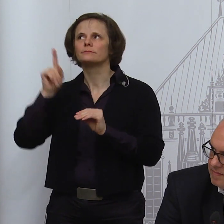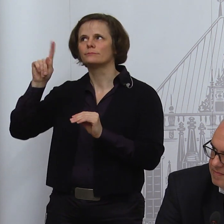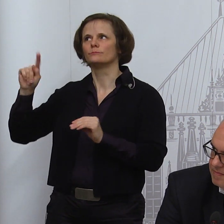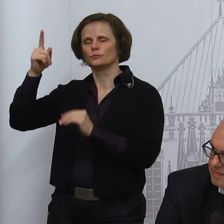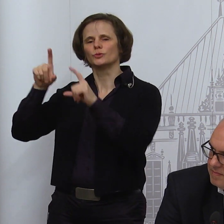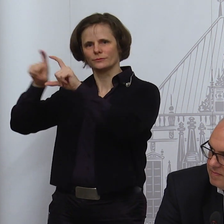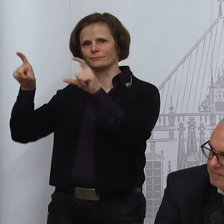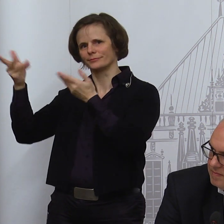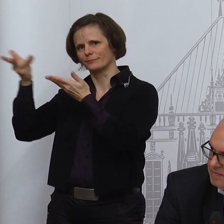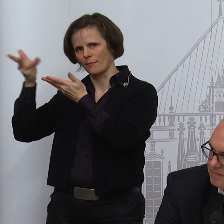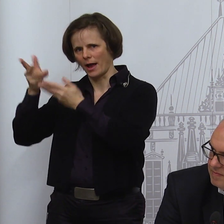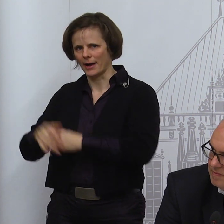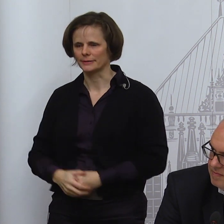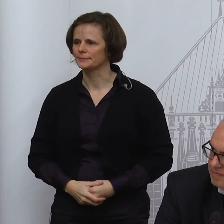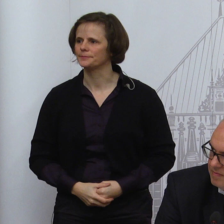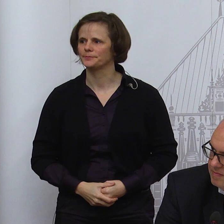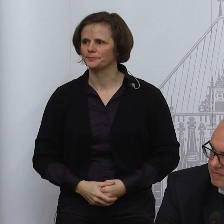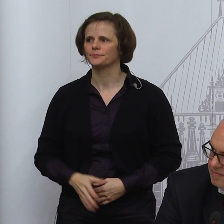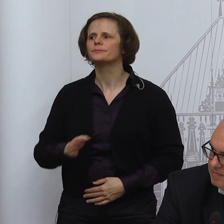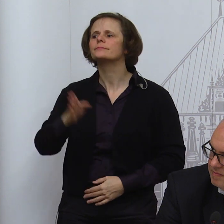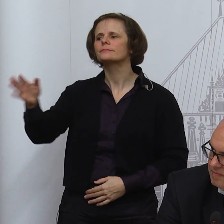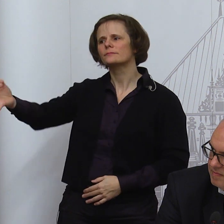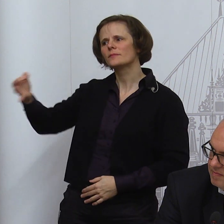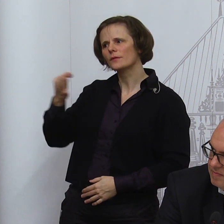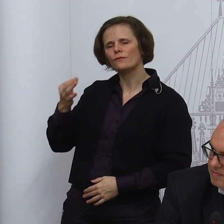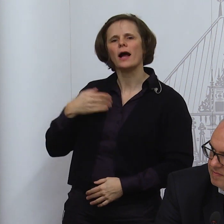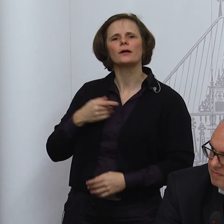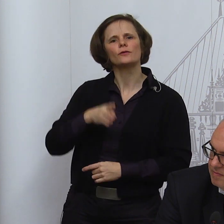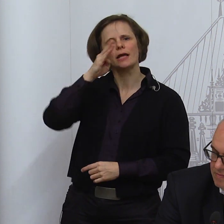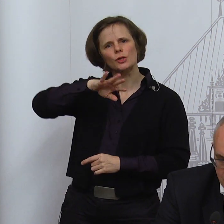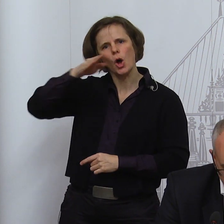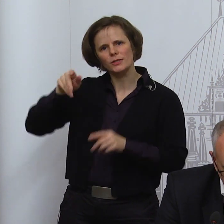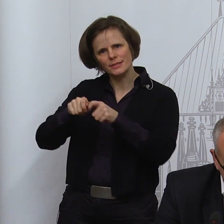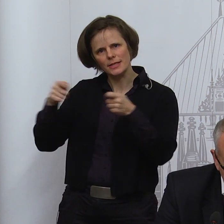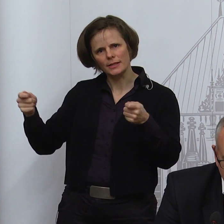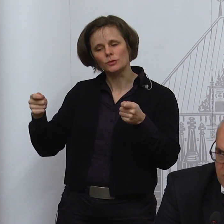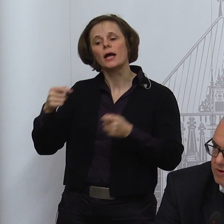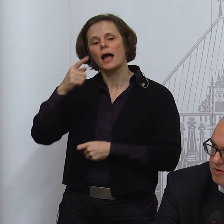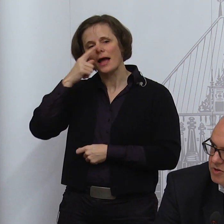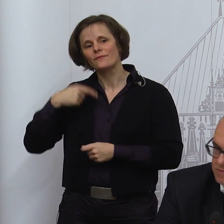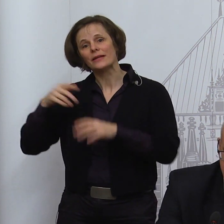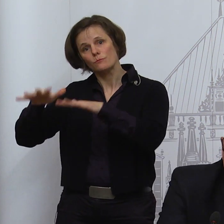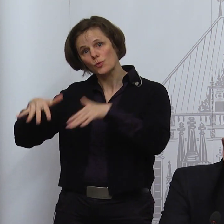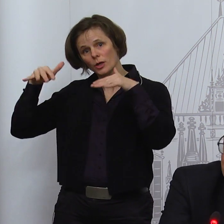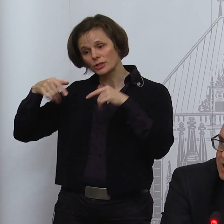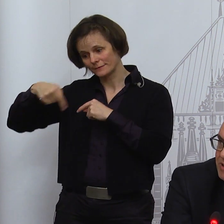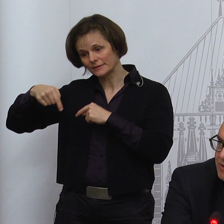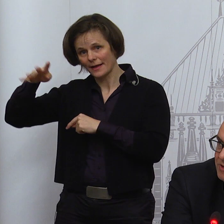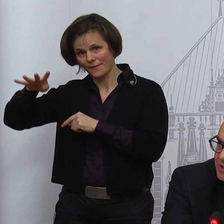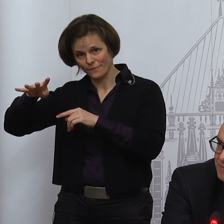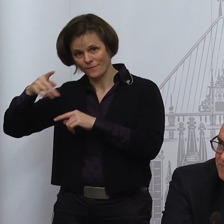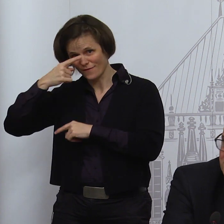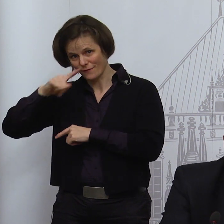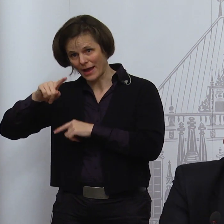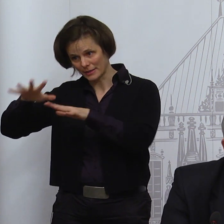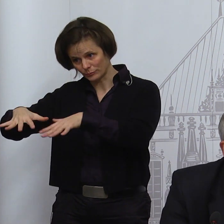Wenn die Bürgerschaft am Freitag beschließt, bedeutet das, dass die Verordnung dann ab Montag gilt, ab kommendem Montag? Da gehe ich von